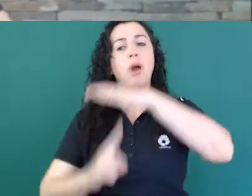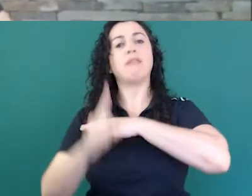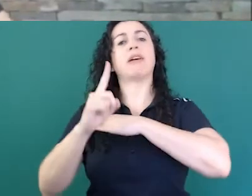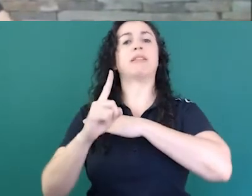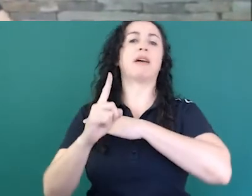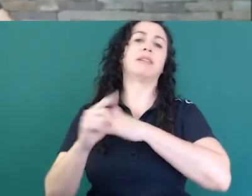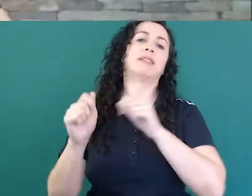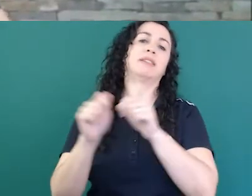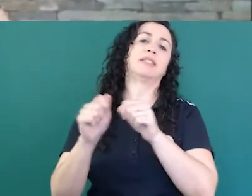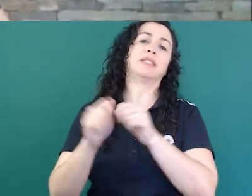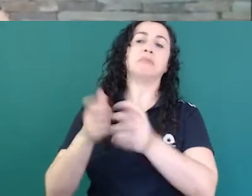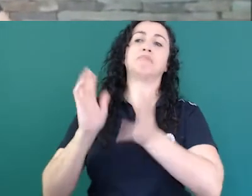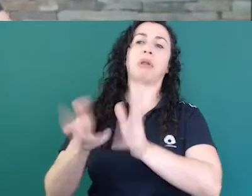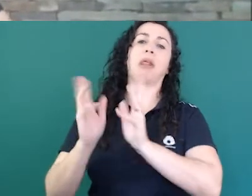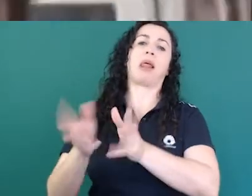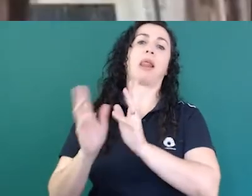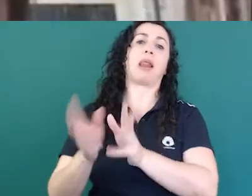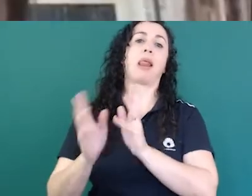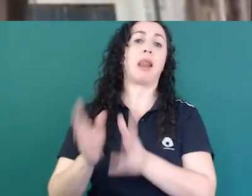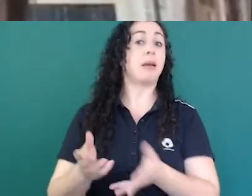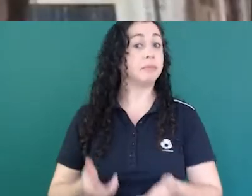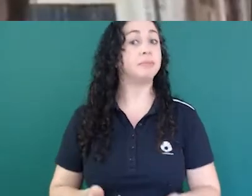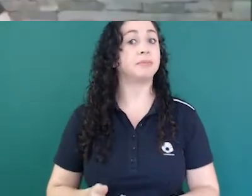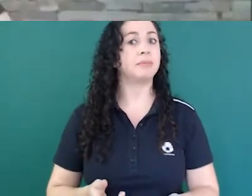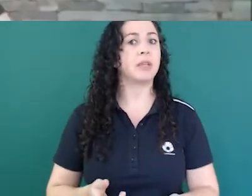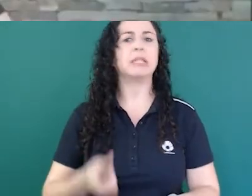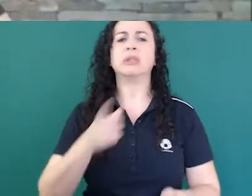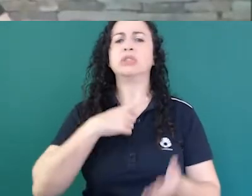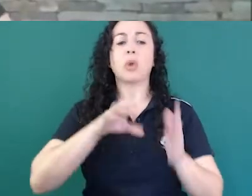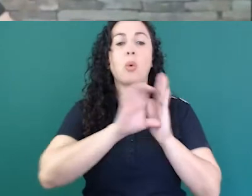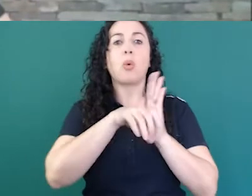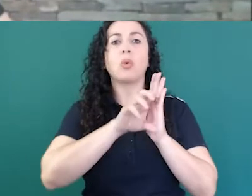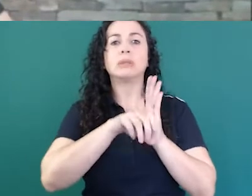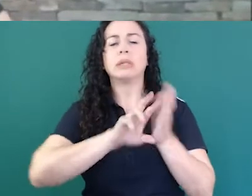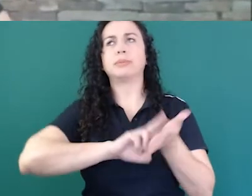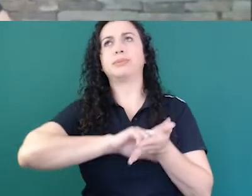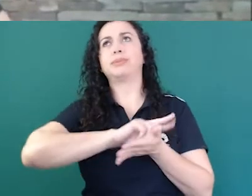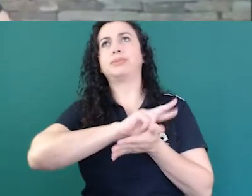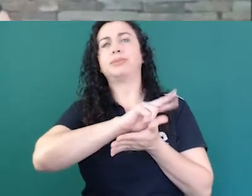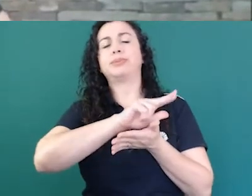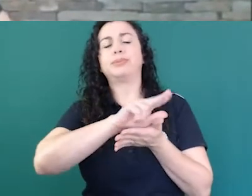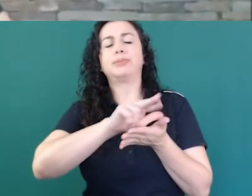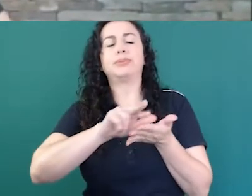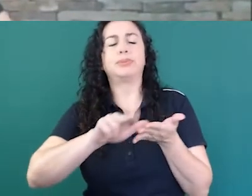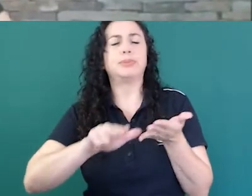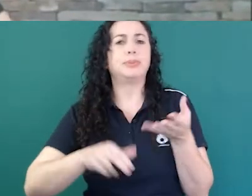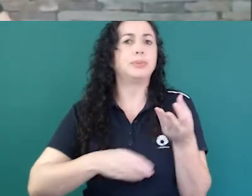libras e quantos conceitos a gente teve que buscar para poder